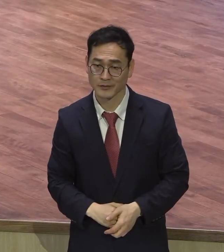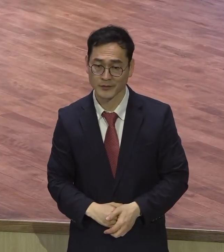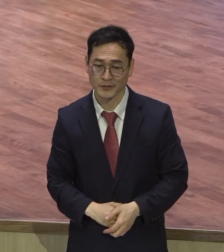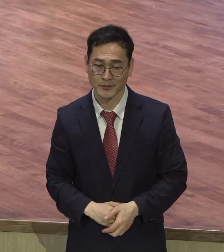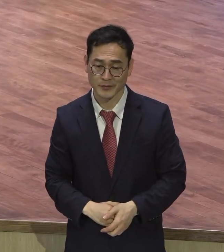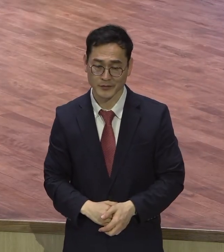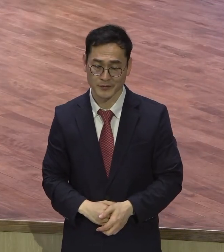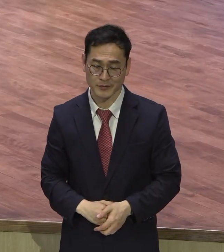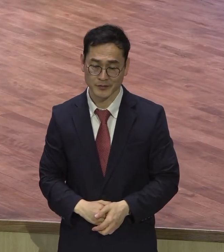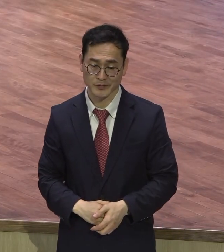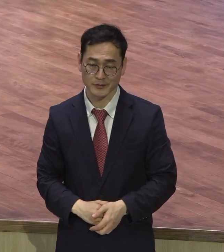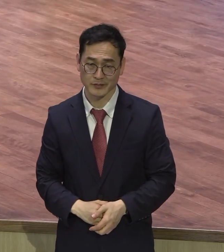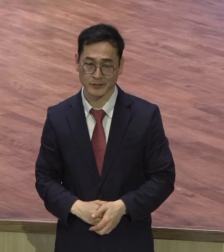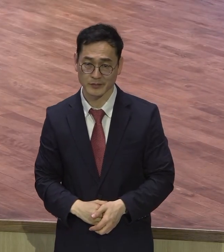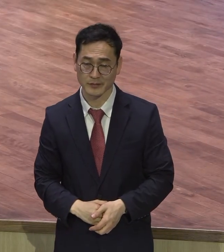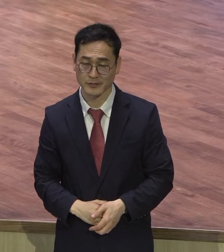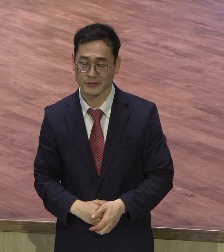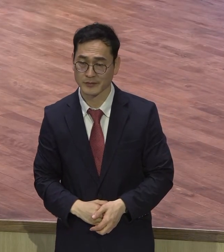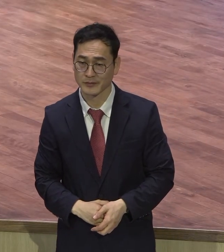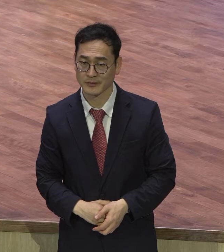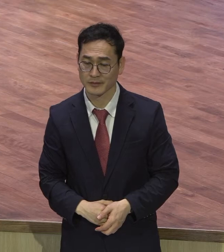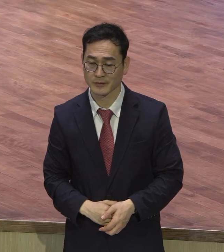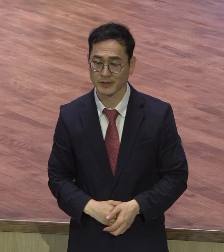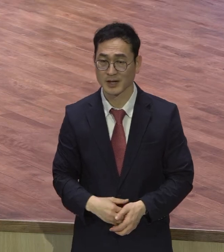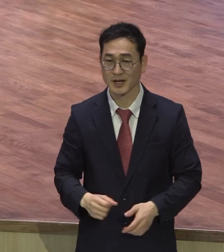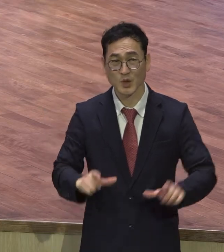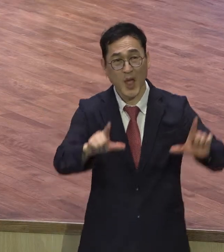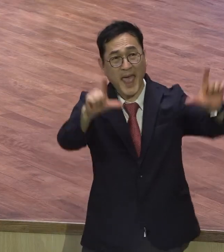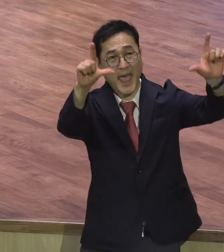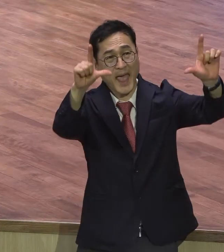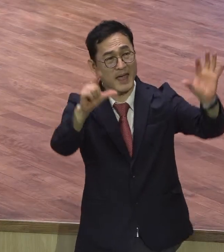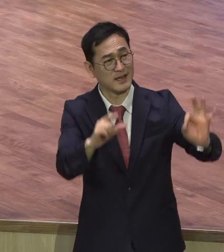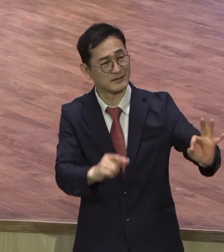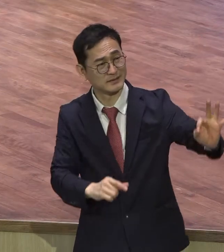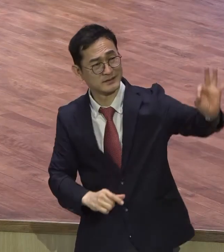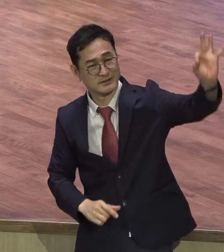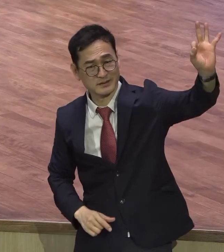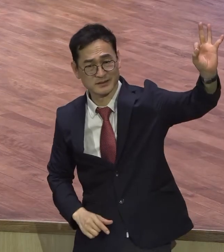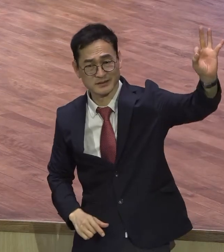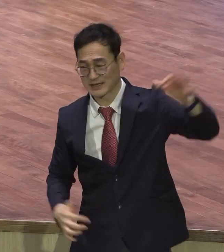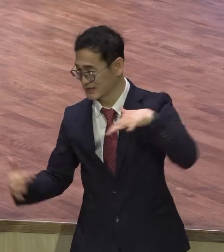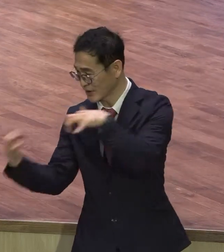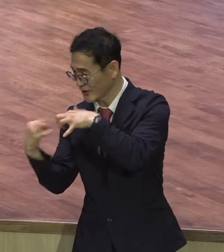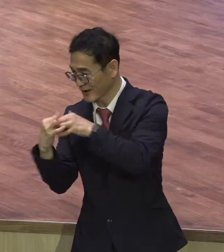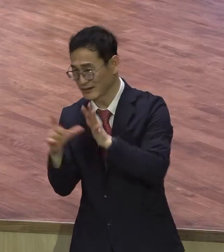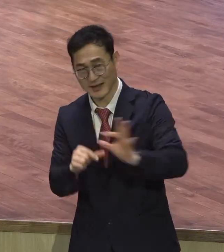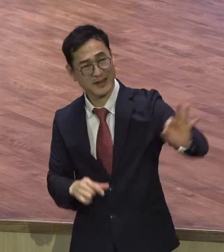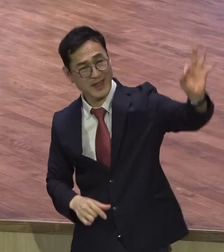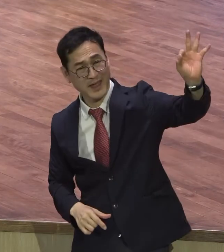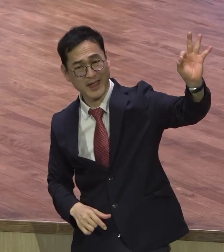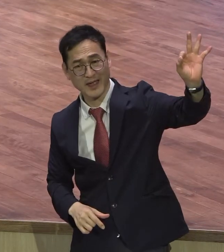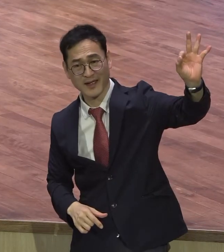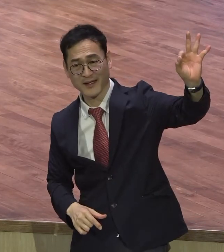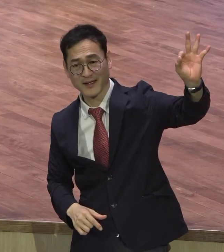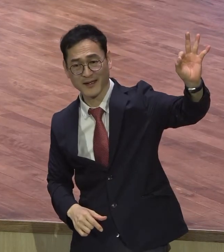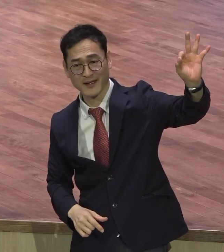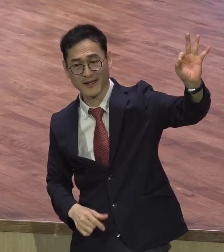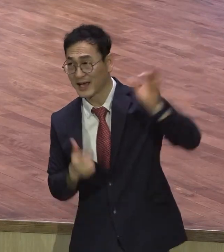어떻게 이해가 되냐고요 해가 멈췄다 달이 멈췄다 이해가 됩니까 과학자는 다 알고